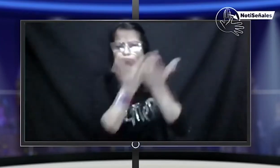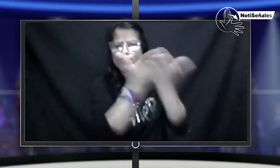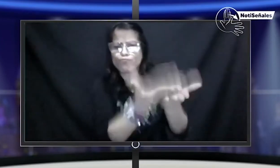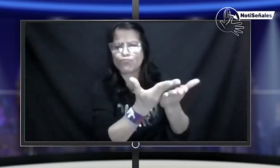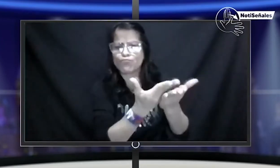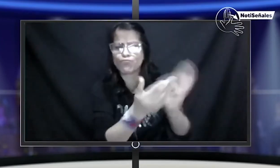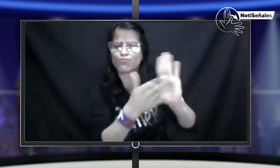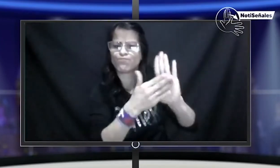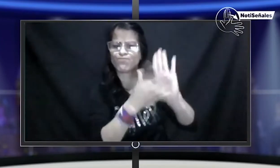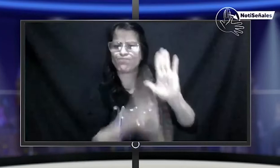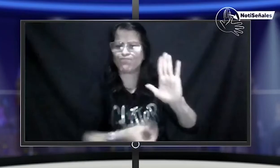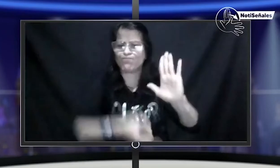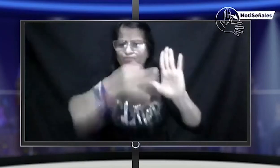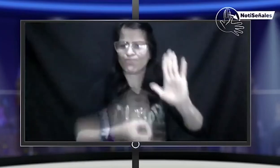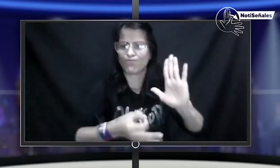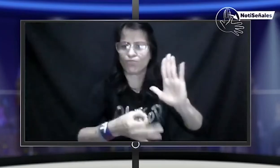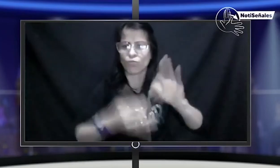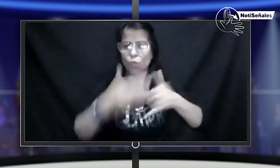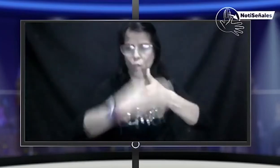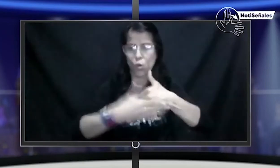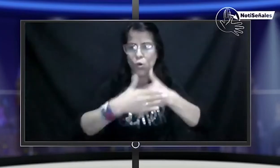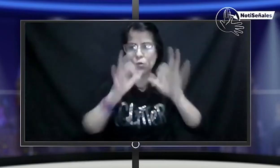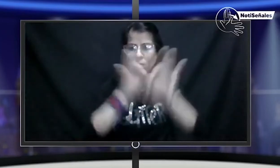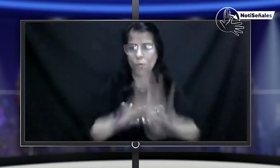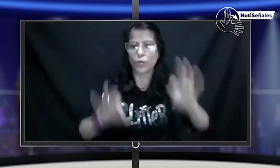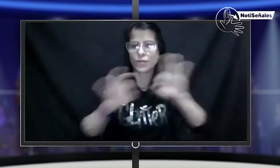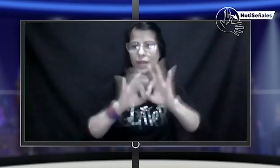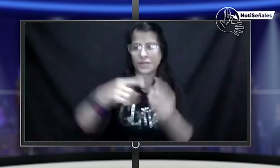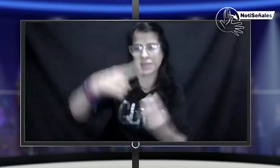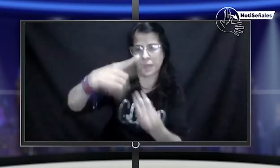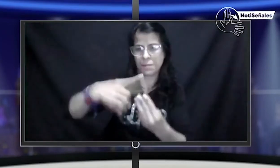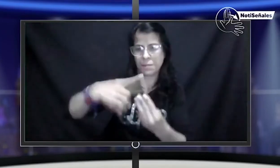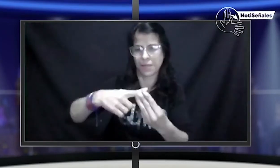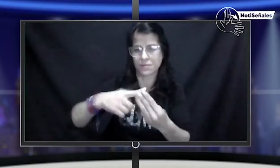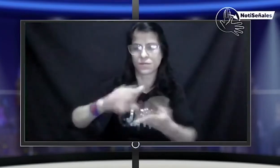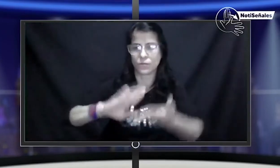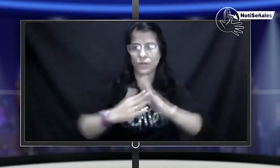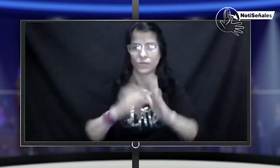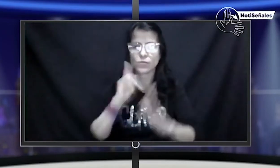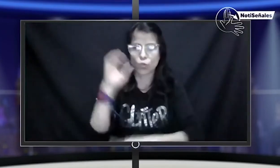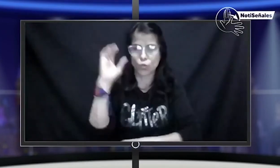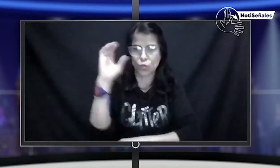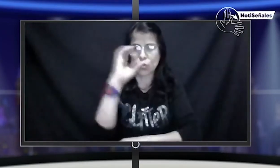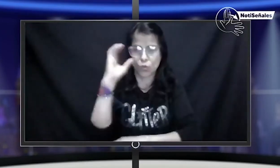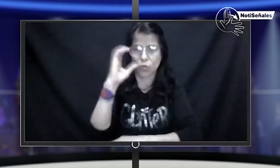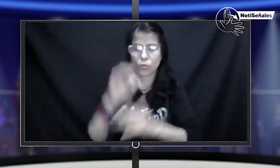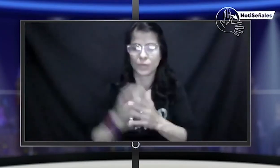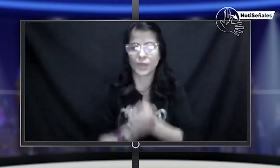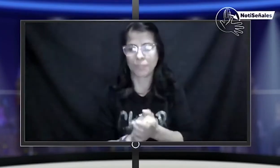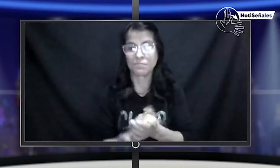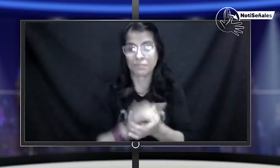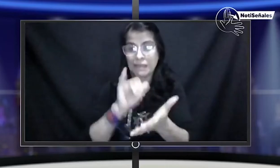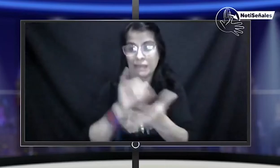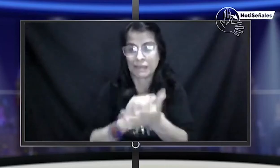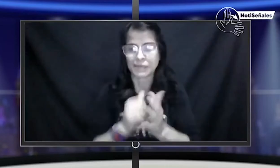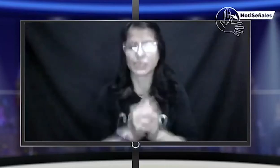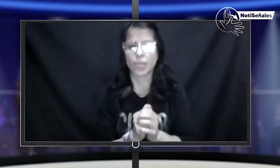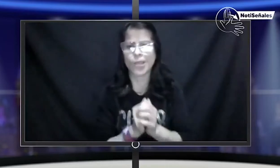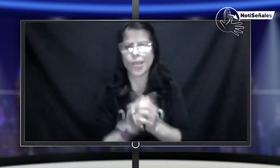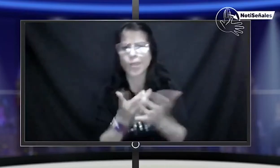FENASCOL ha llevado muy claros los argumentos sobre la licencia de conducción y el derecho de las